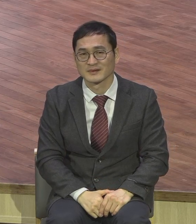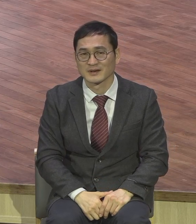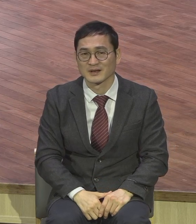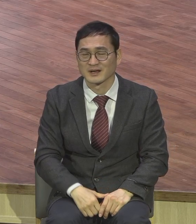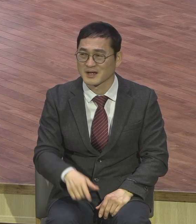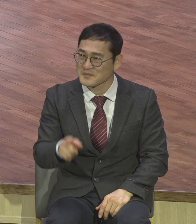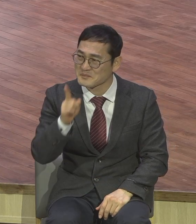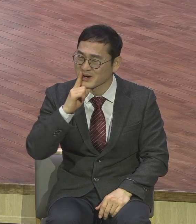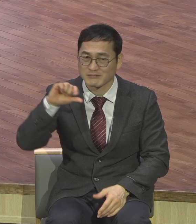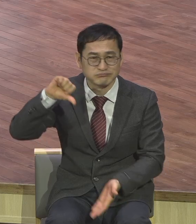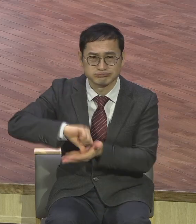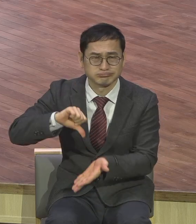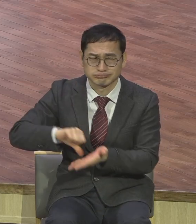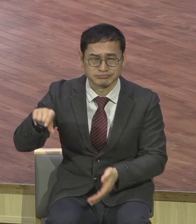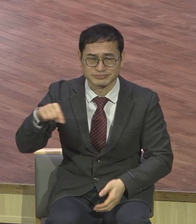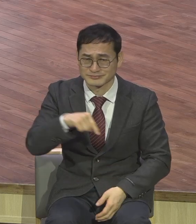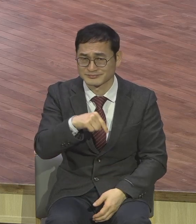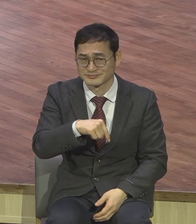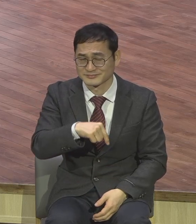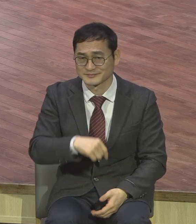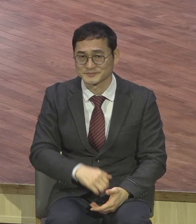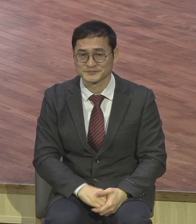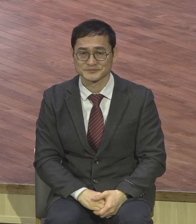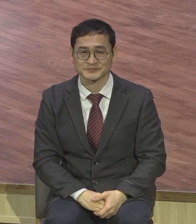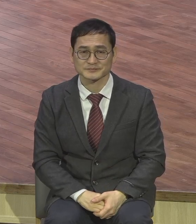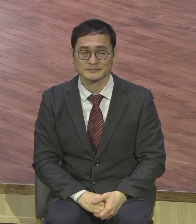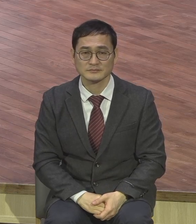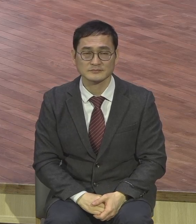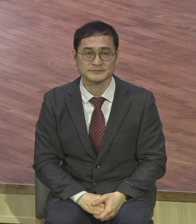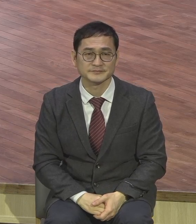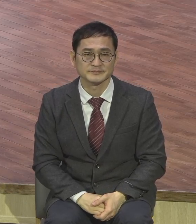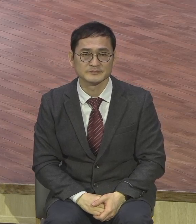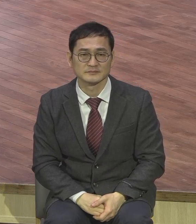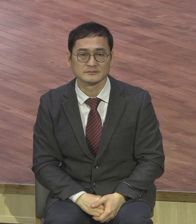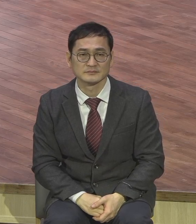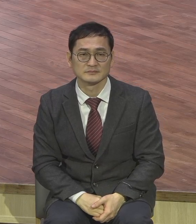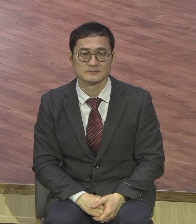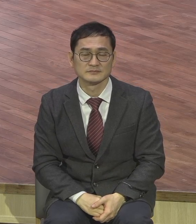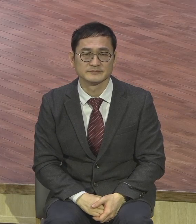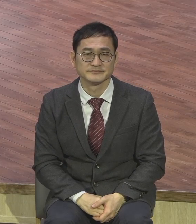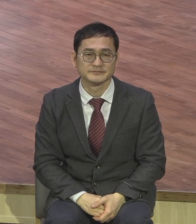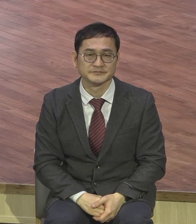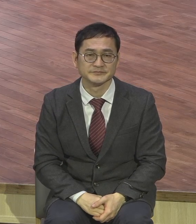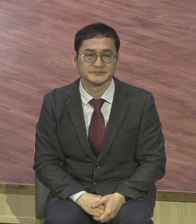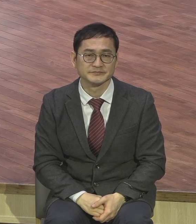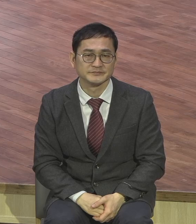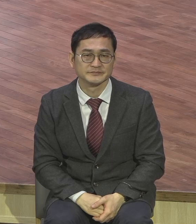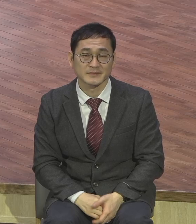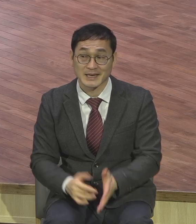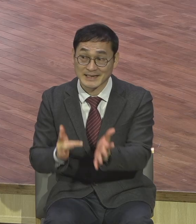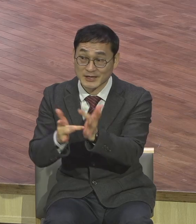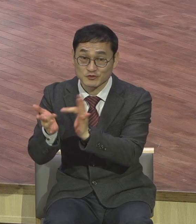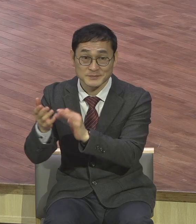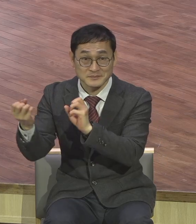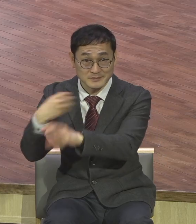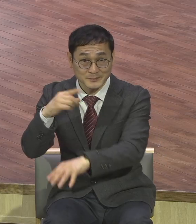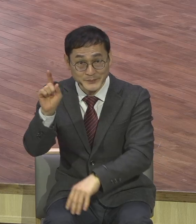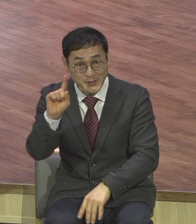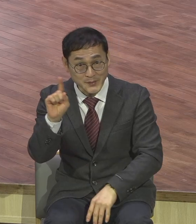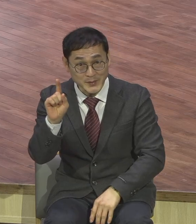말이에요 예수님께서는 아주 기가 막히는 그러한 설명을 통해서 이들을 꼼짝